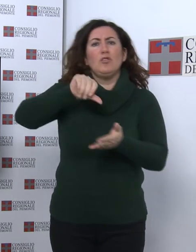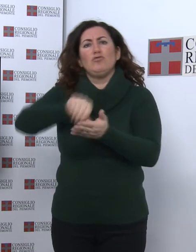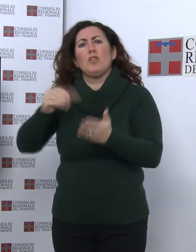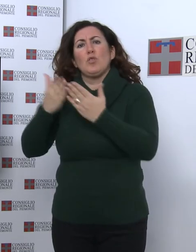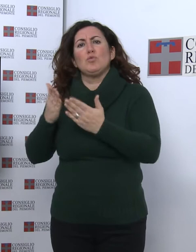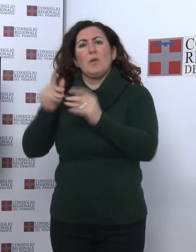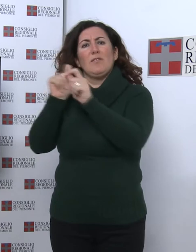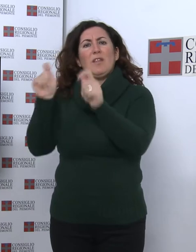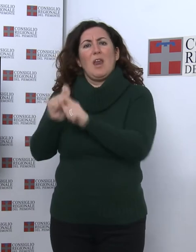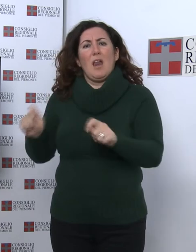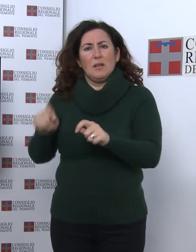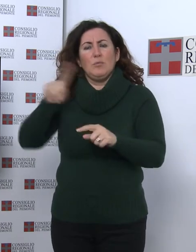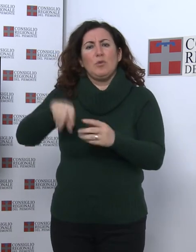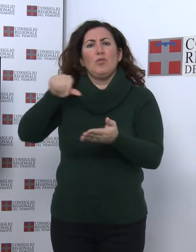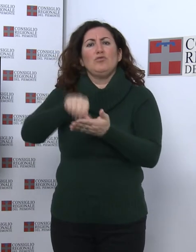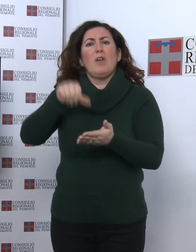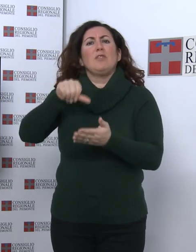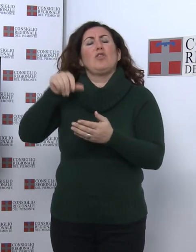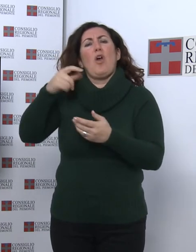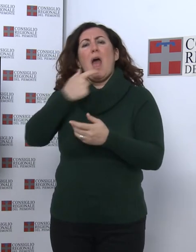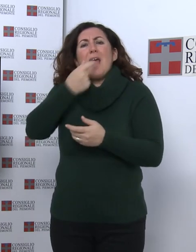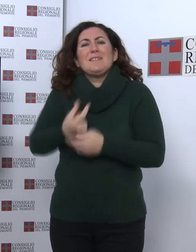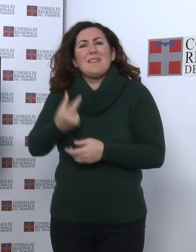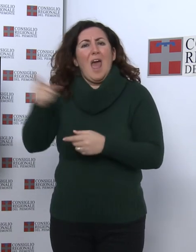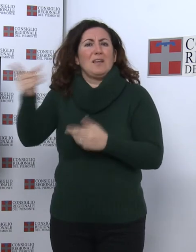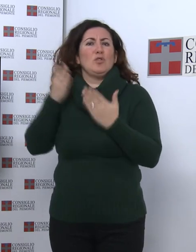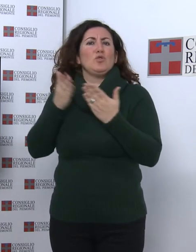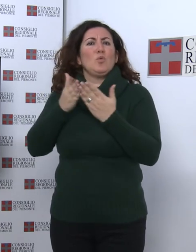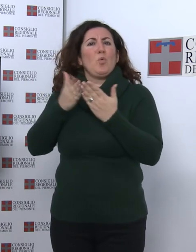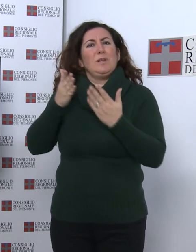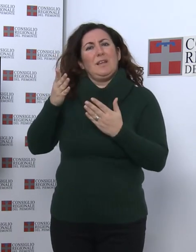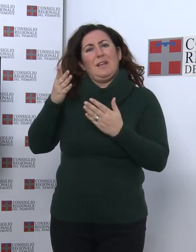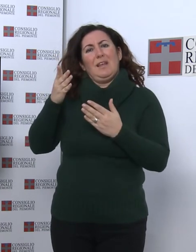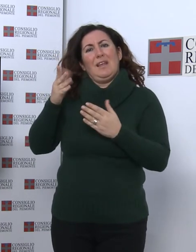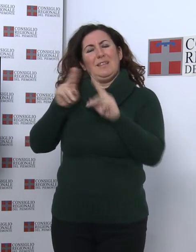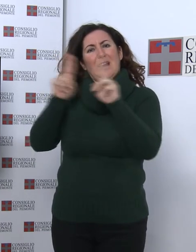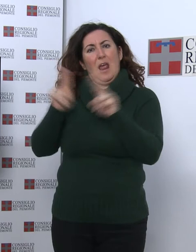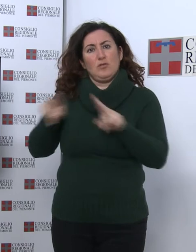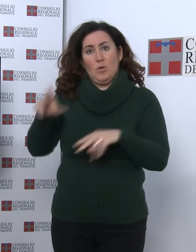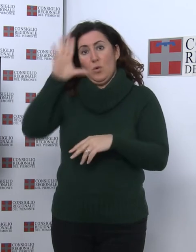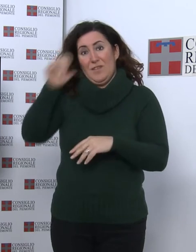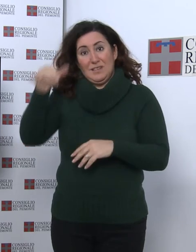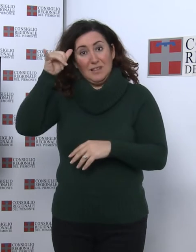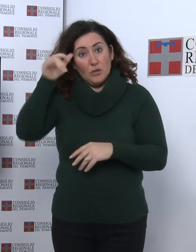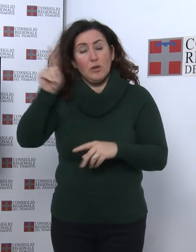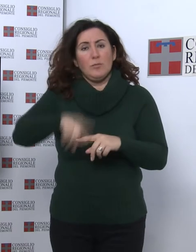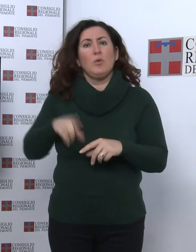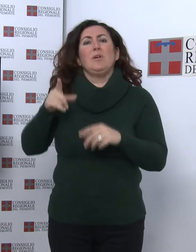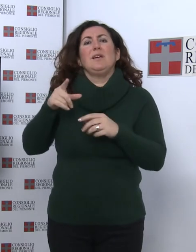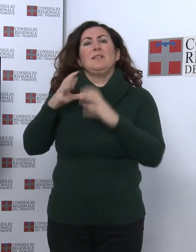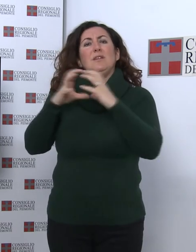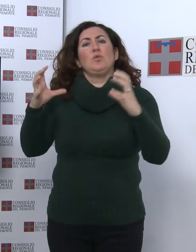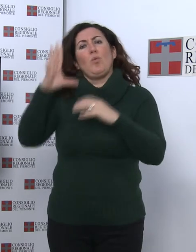Federalismo, il Centro Einstein di Studi Internazionali, l'Università di Torino e l'Istituto Universitario di Studi Europei.